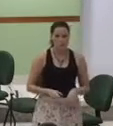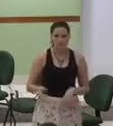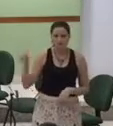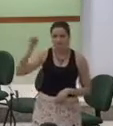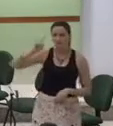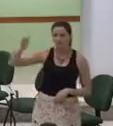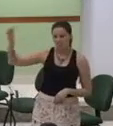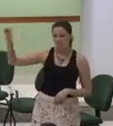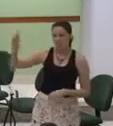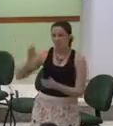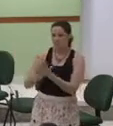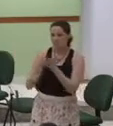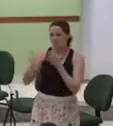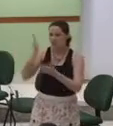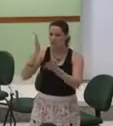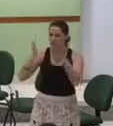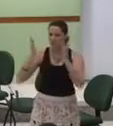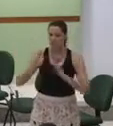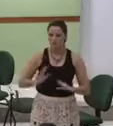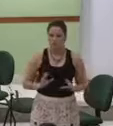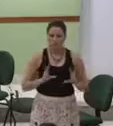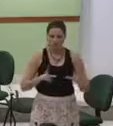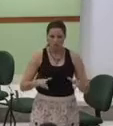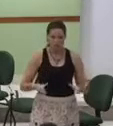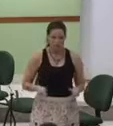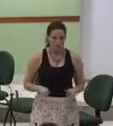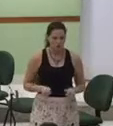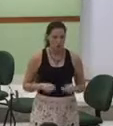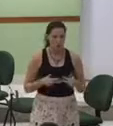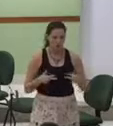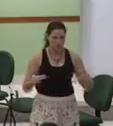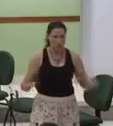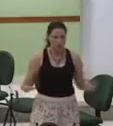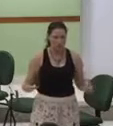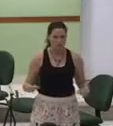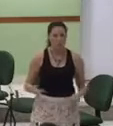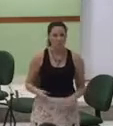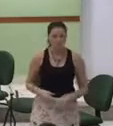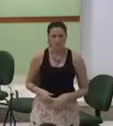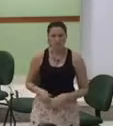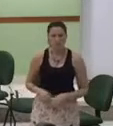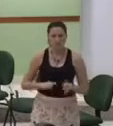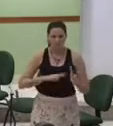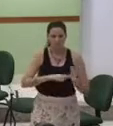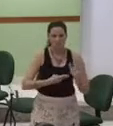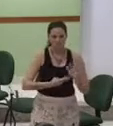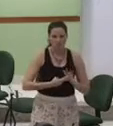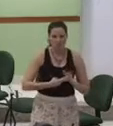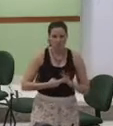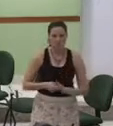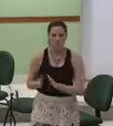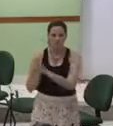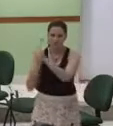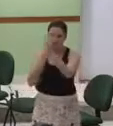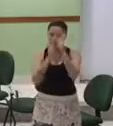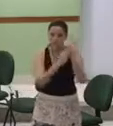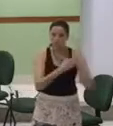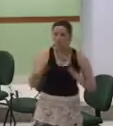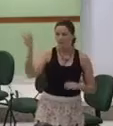vida isso tudo é louvar né e quando eu quero adorar eu estou entregando a minha vida as pessoas estão